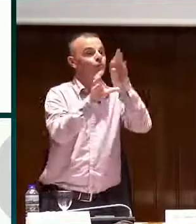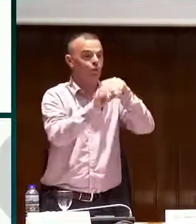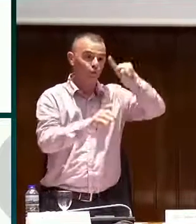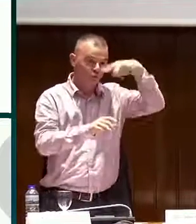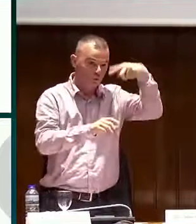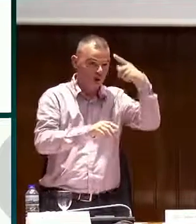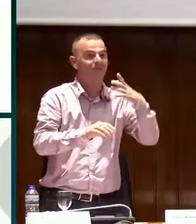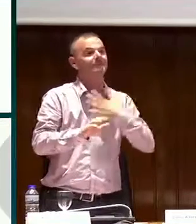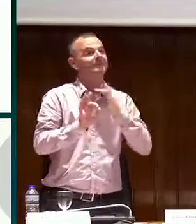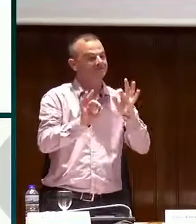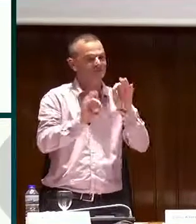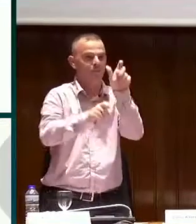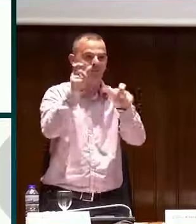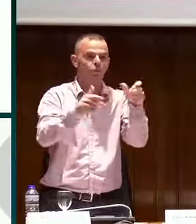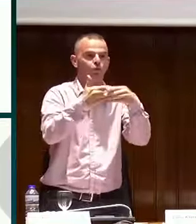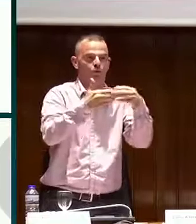signos.